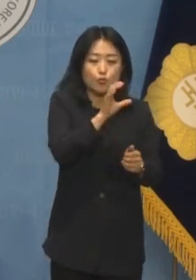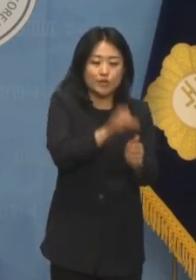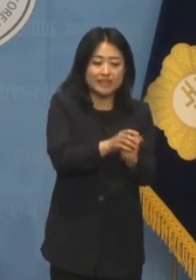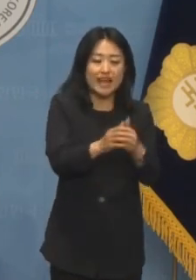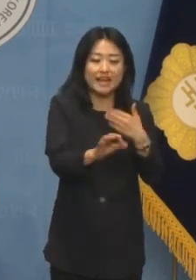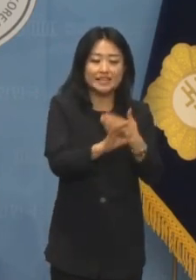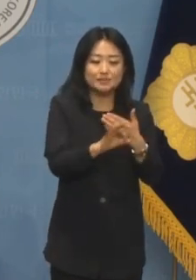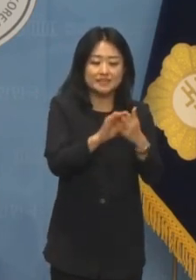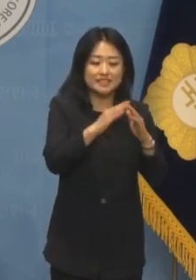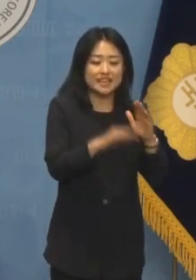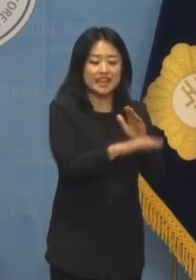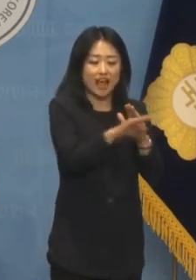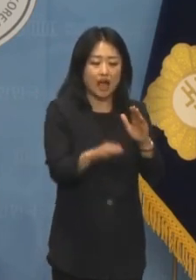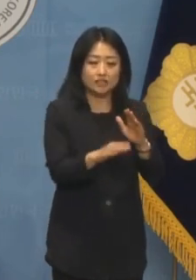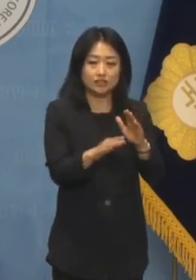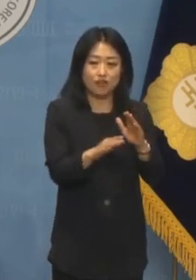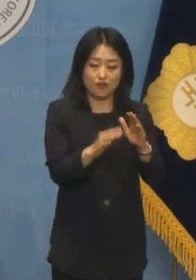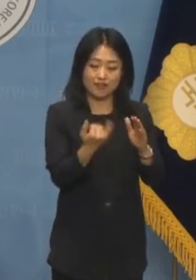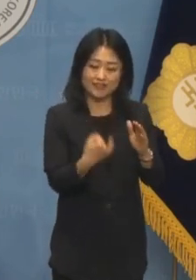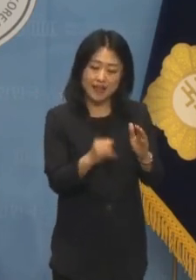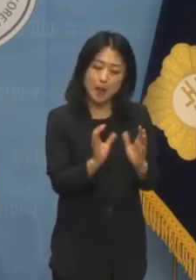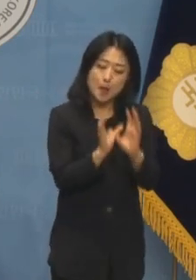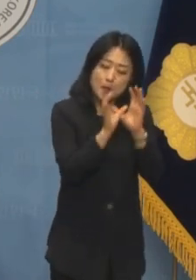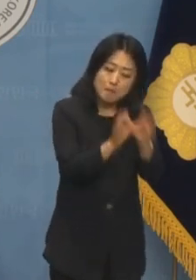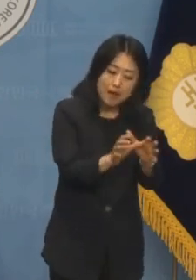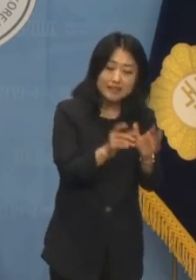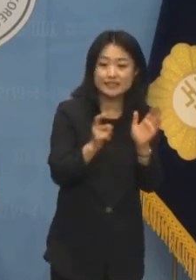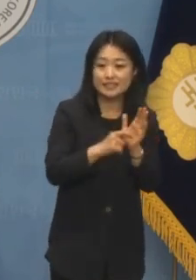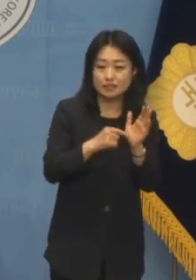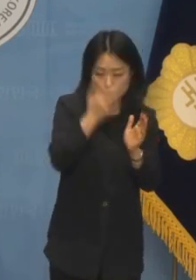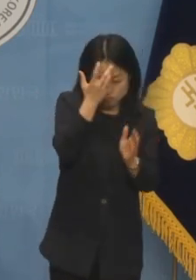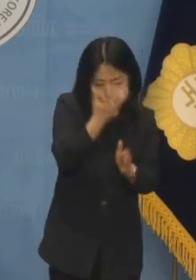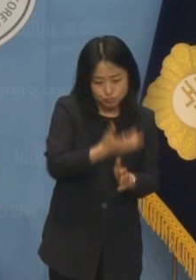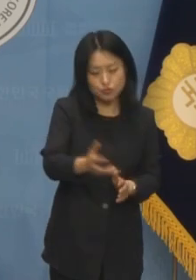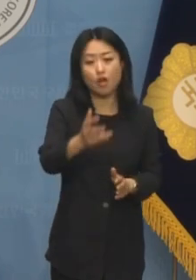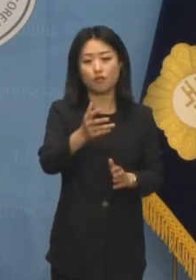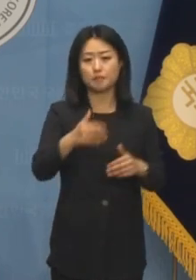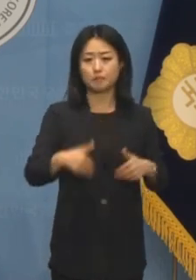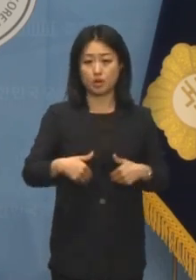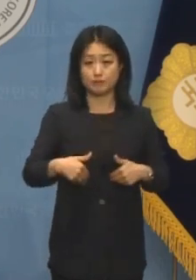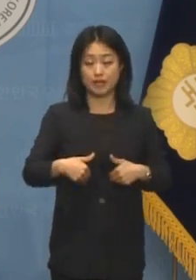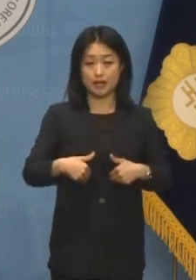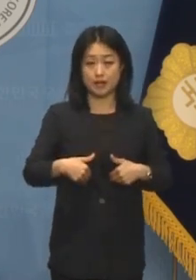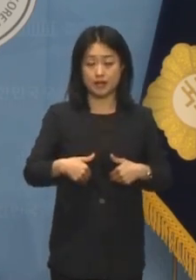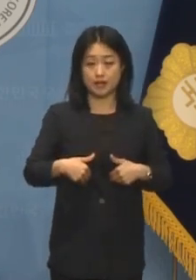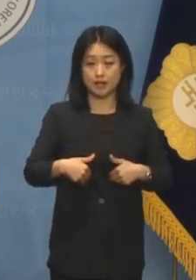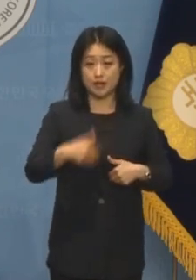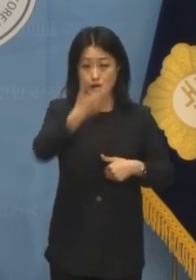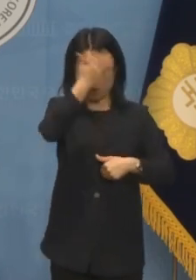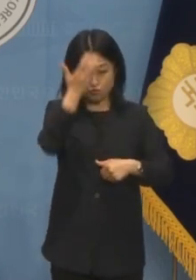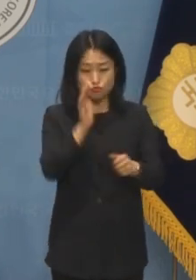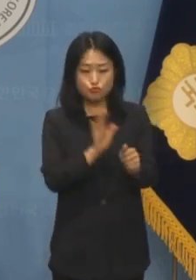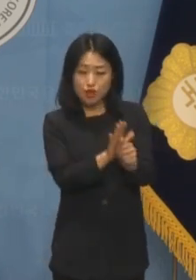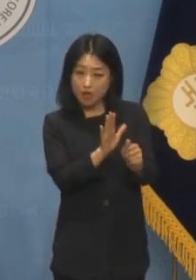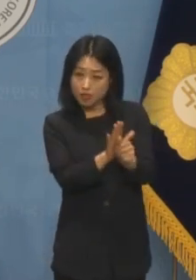가능하게 하는 긴급 후견인 제도 등이 도입될 필요가 있습니다. 이로써